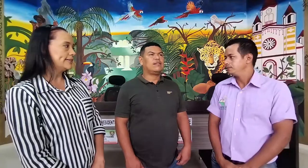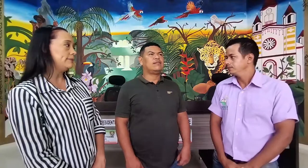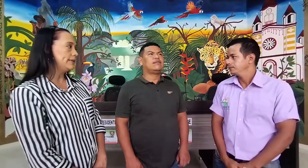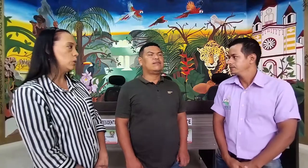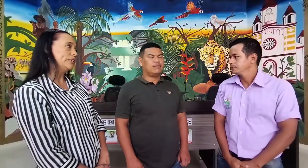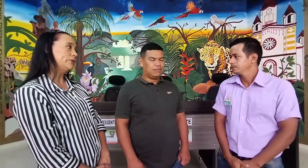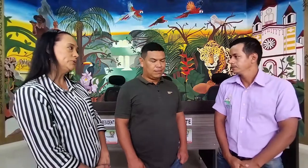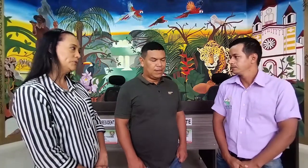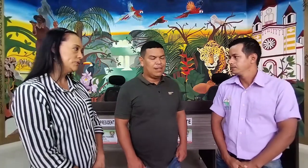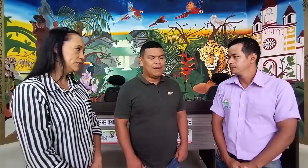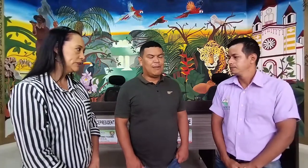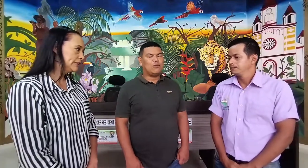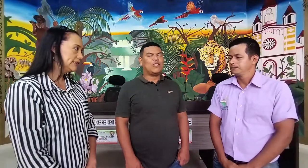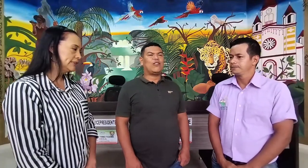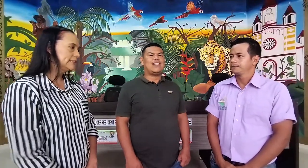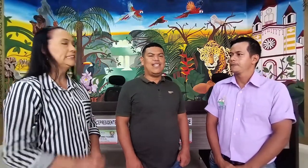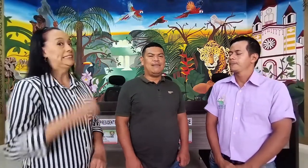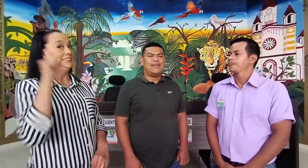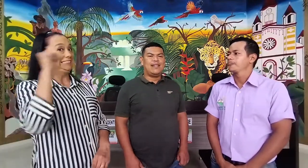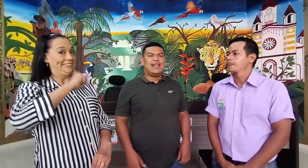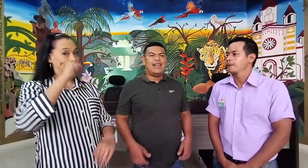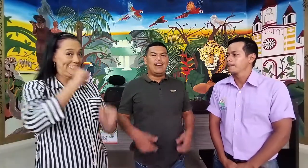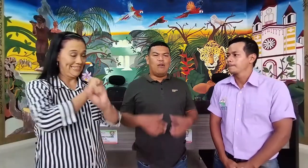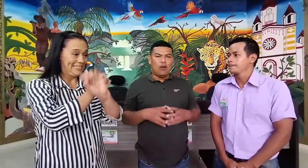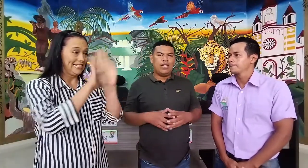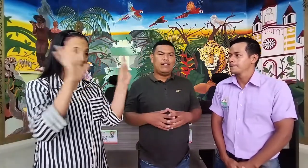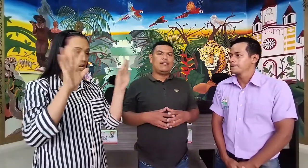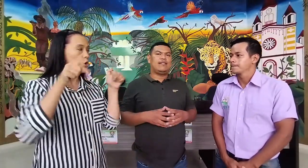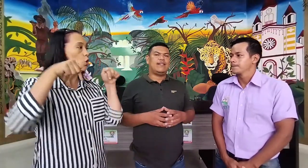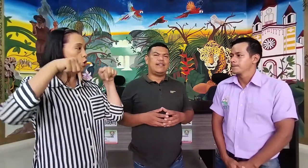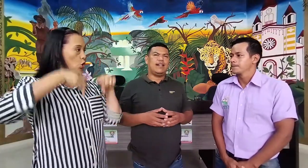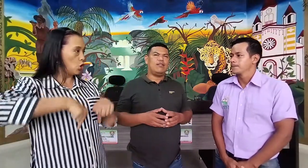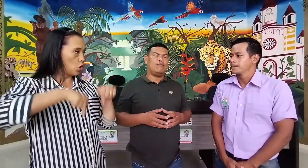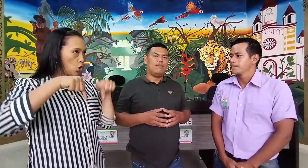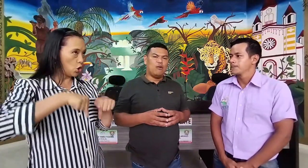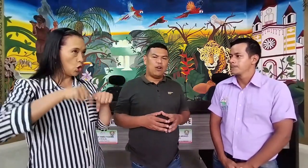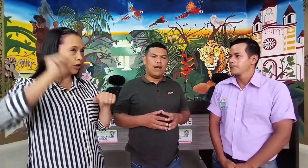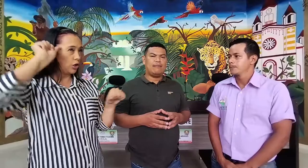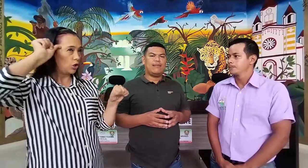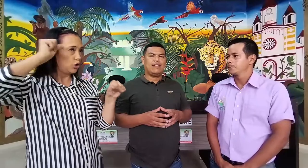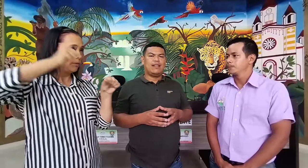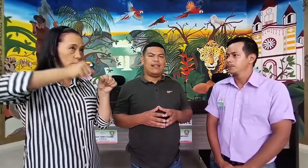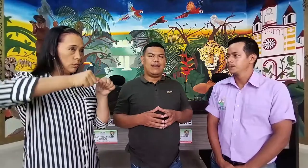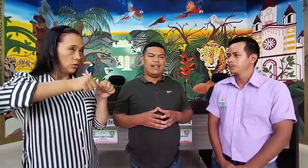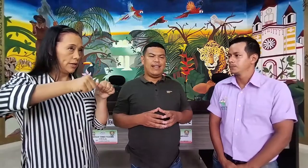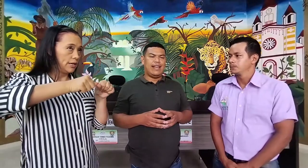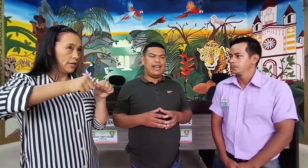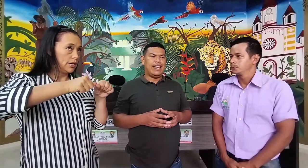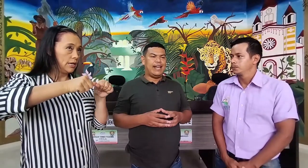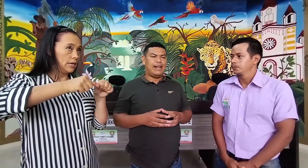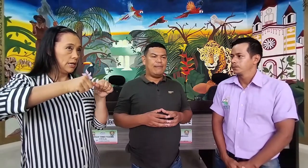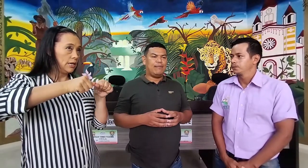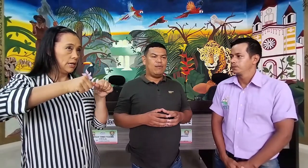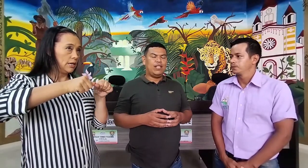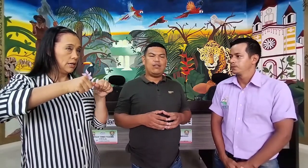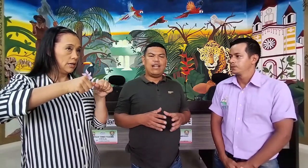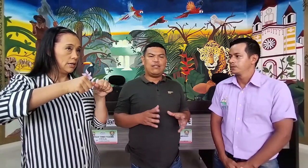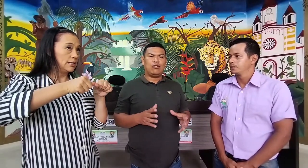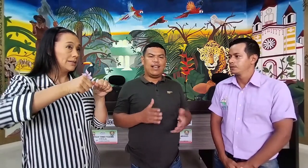324? Por supuesto que sí, hoy se conmemora un hito en la historia